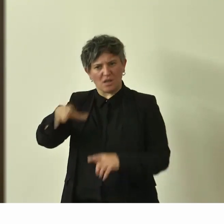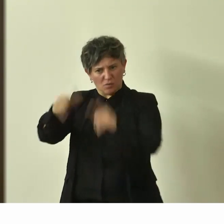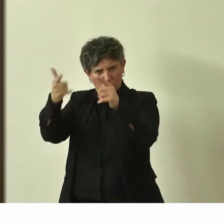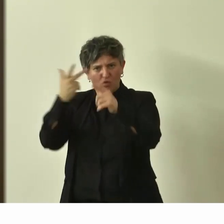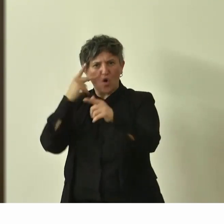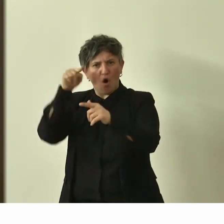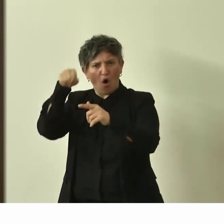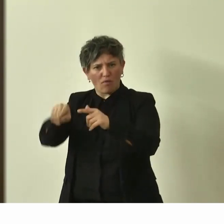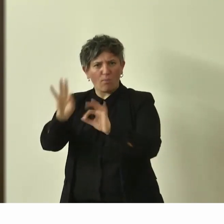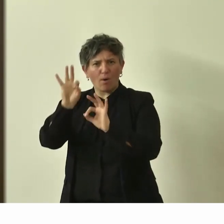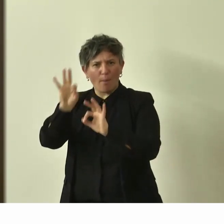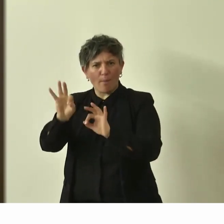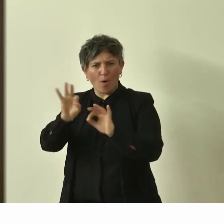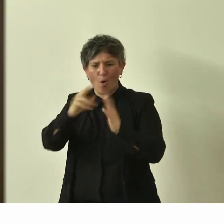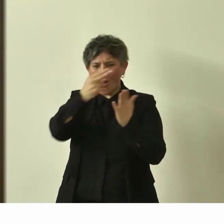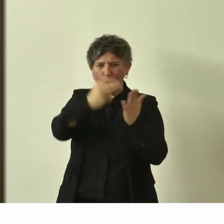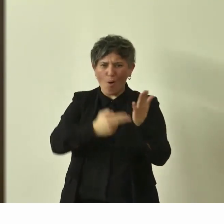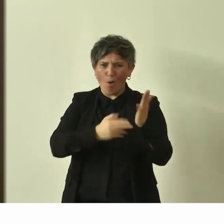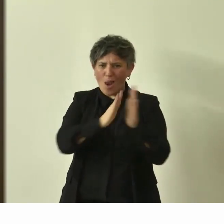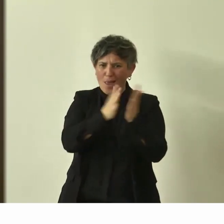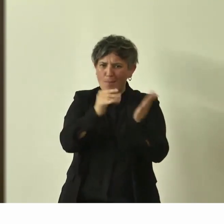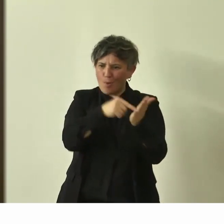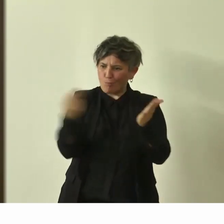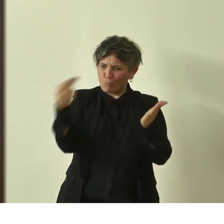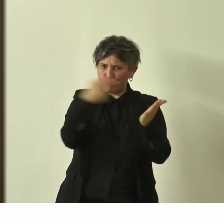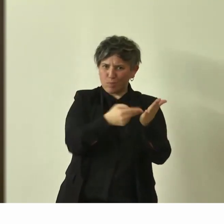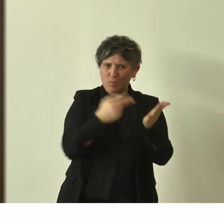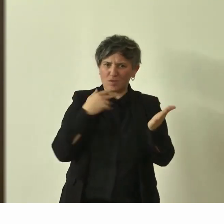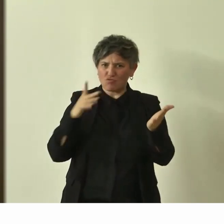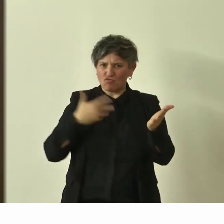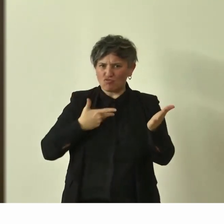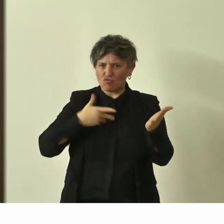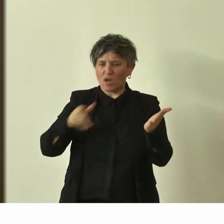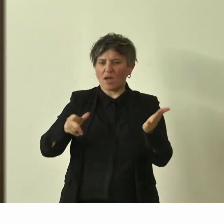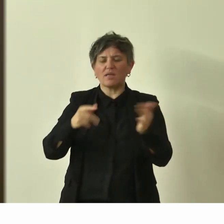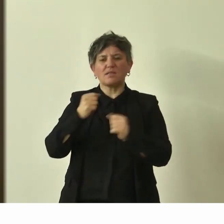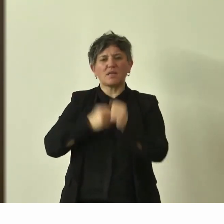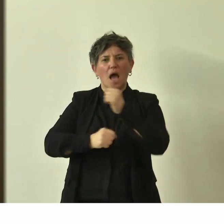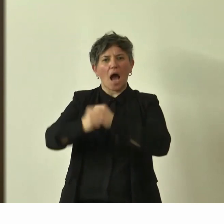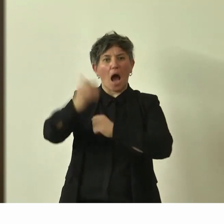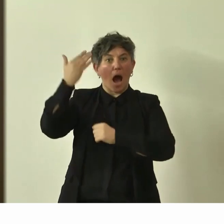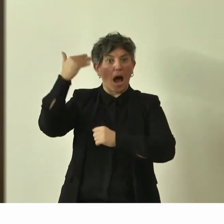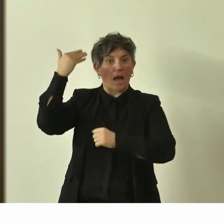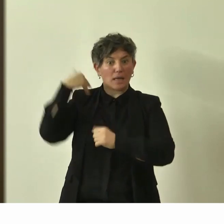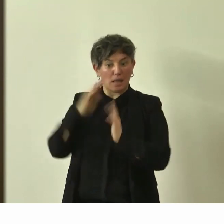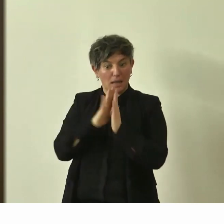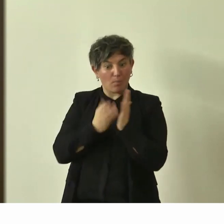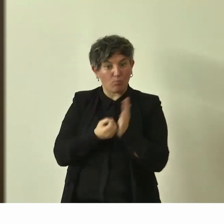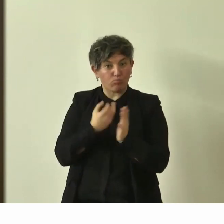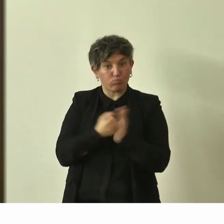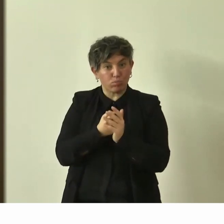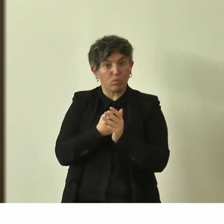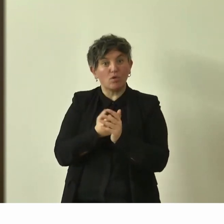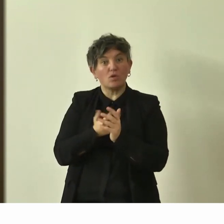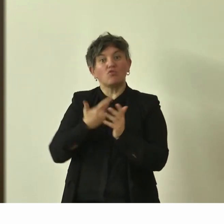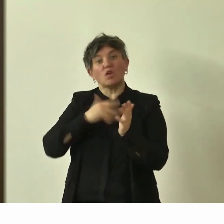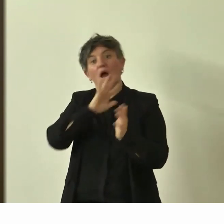alla villa, e se il libro fosse stato fatto qualche anno prima ne avrebbe avuto certamente anche un altro, perché